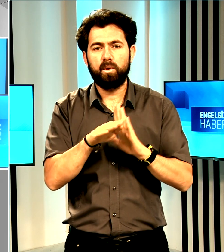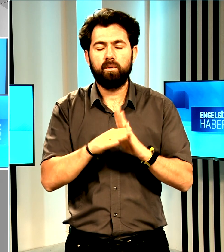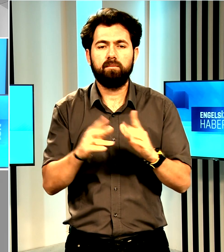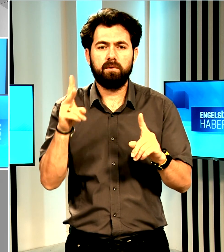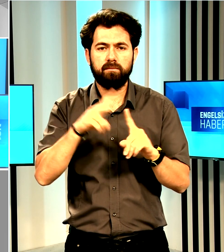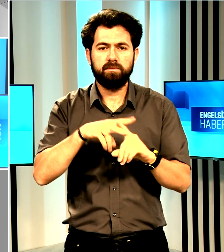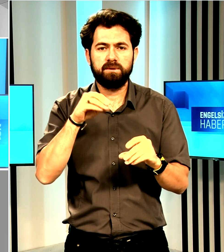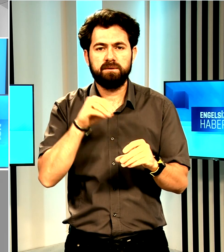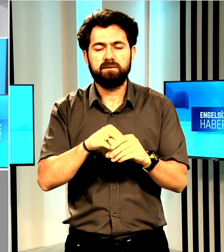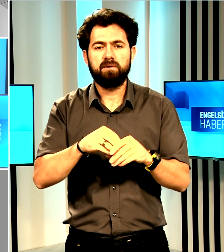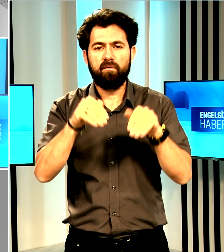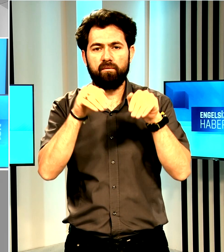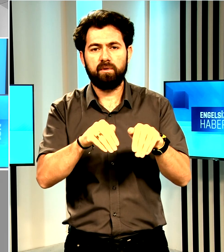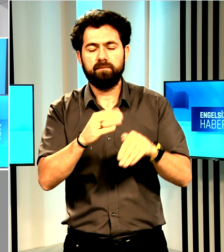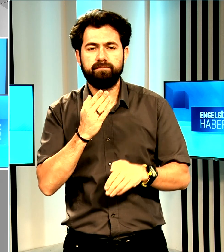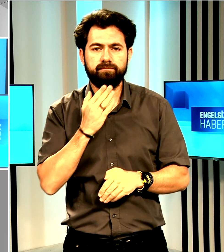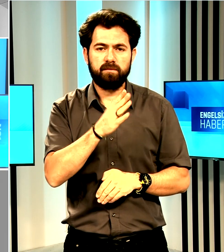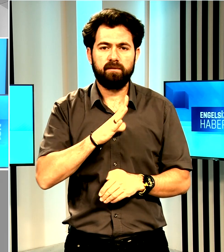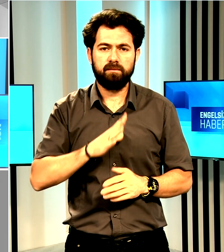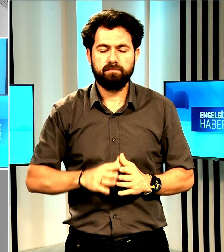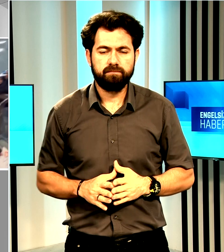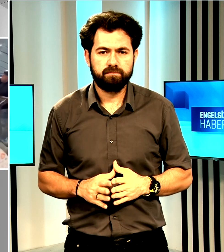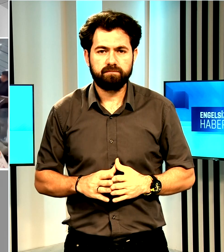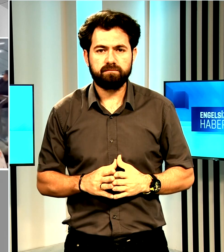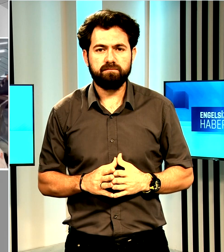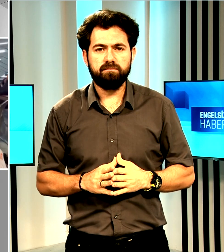etkinliklere katılmak üzere Avustralya'ya gitti.